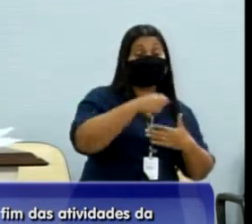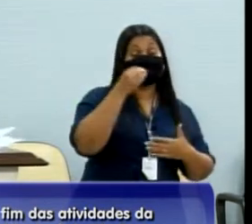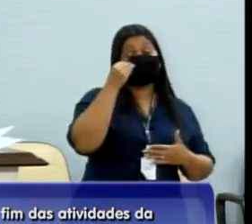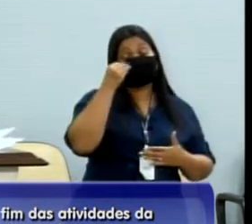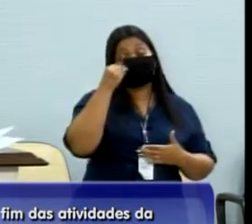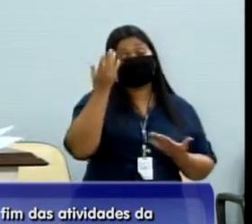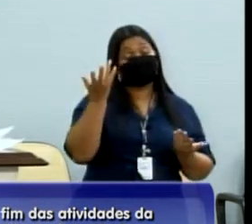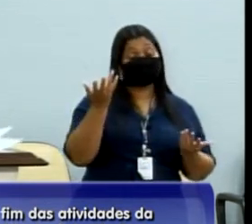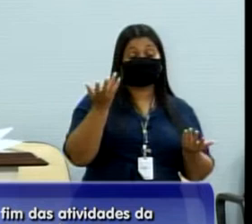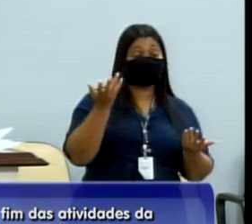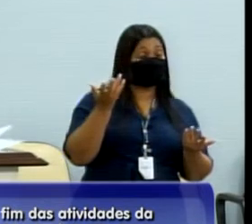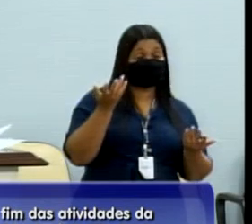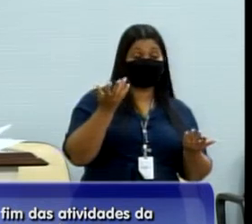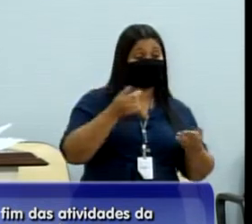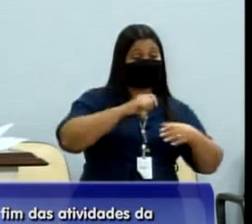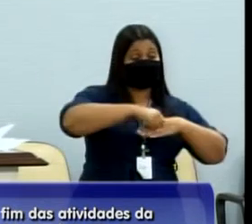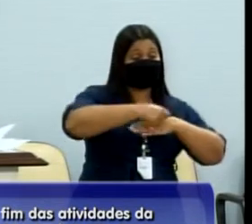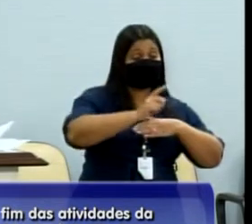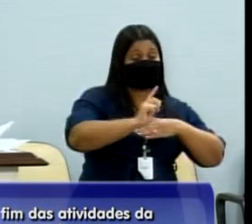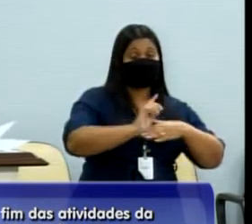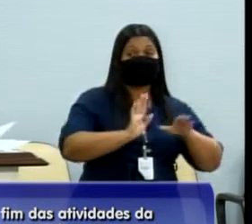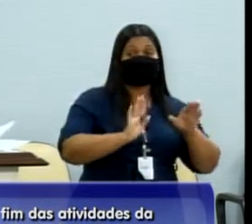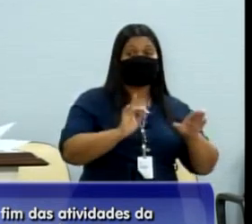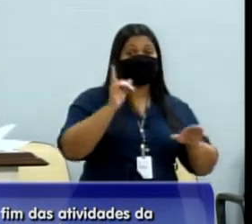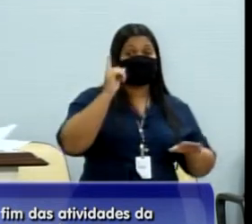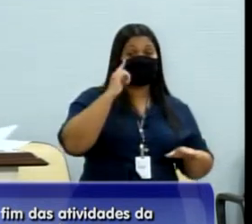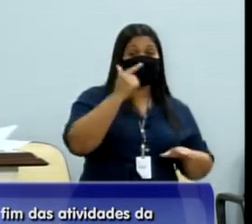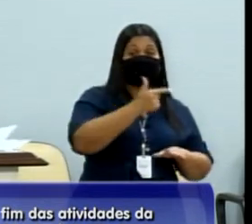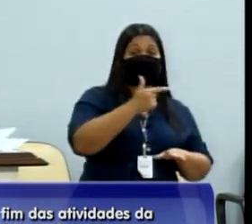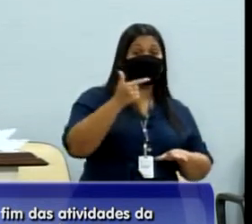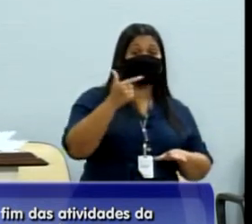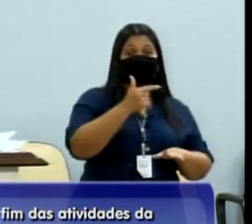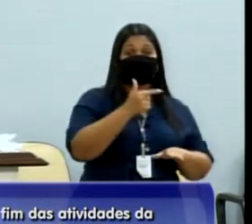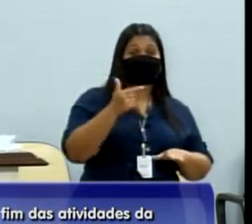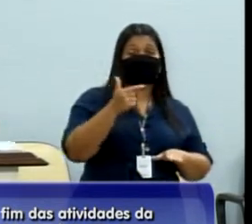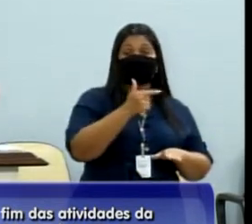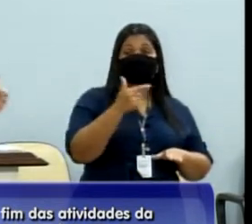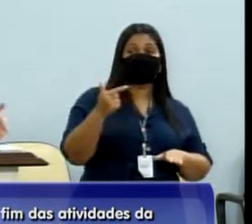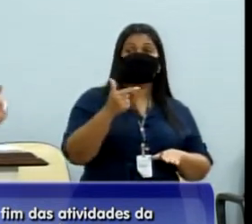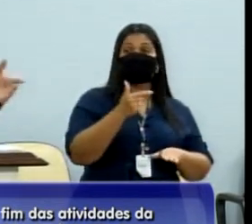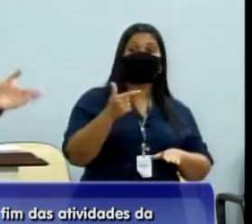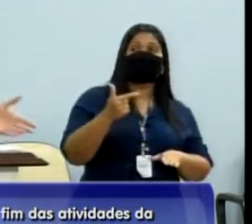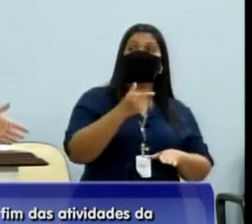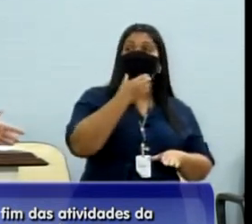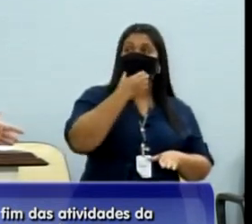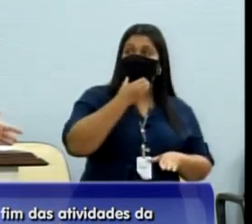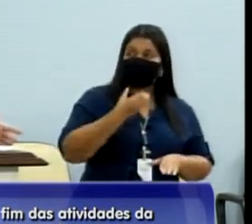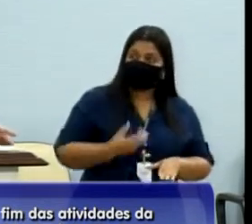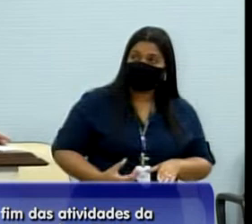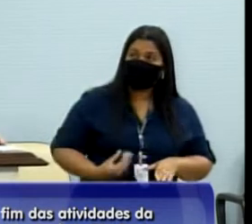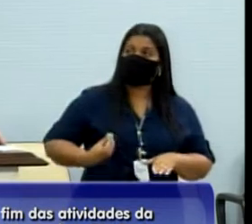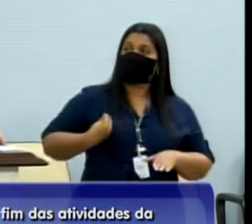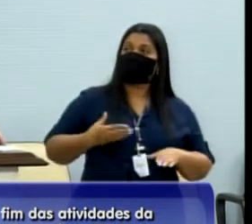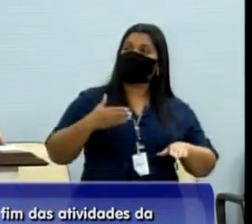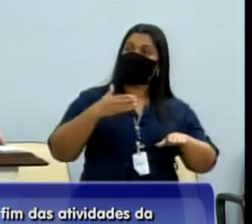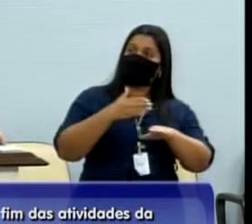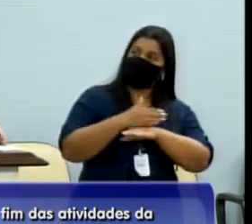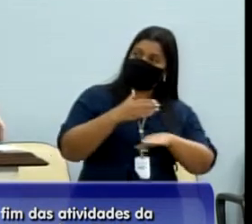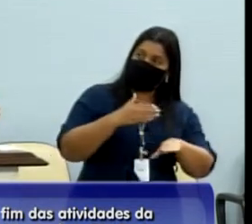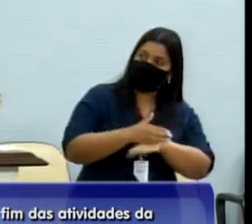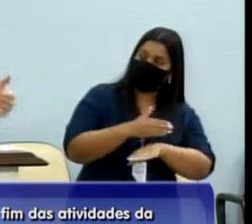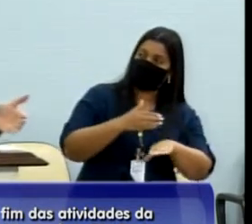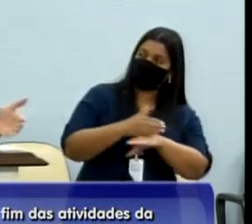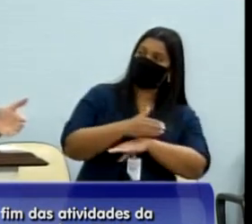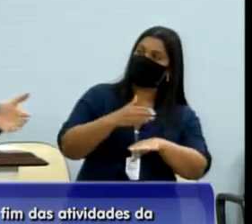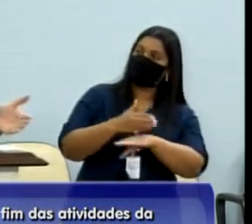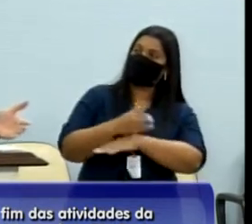acontecesse, inclusive dia 22 de dezembro haverá uma solenidade, eu vou participar, porque eu fui convidado, participo de tudo que o Tiro convida,